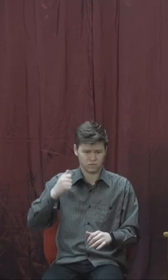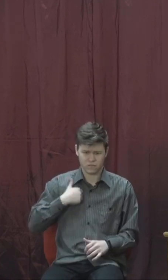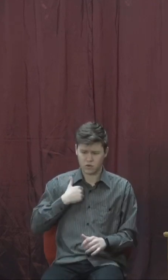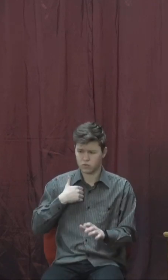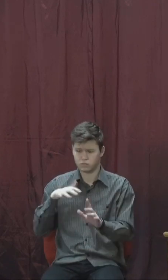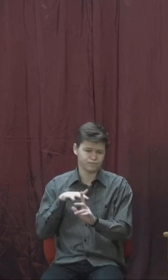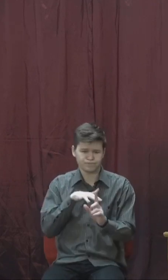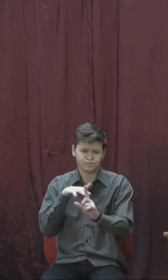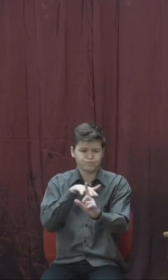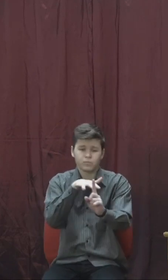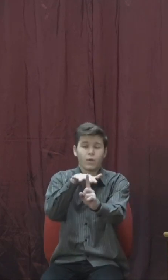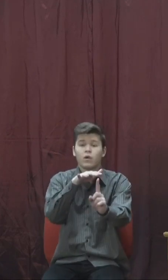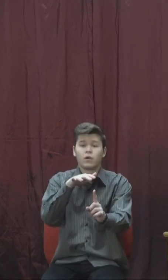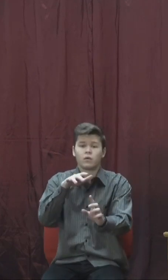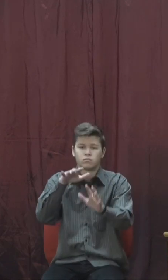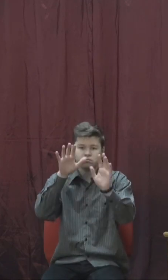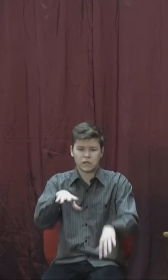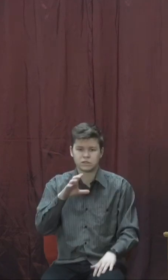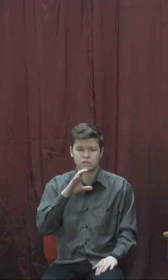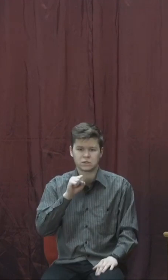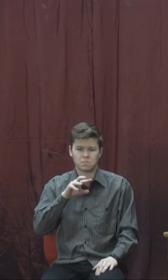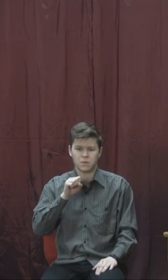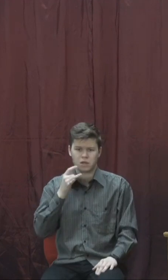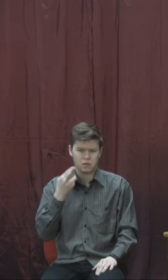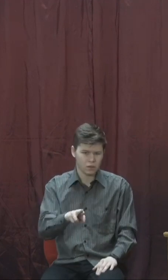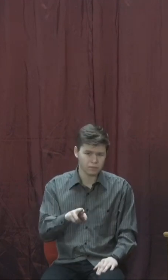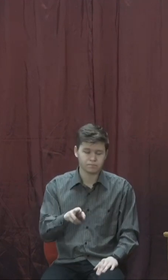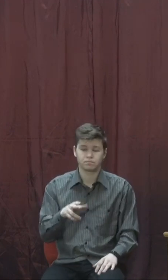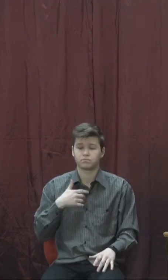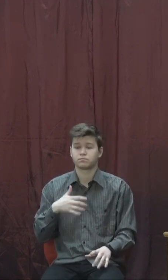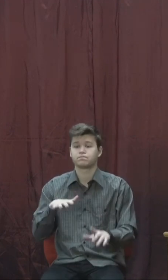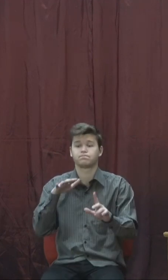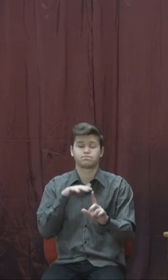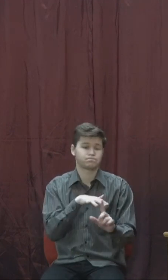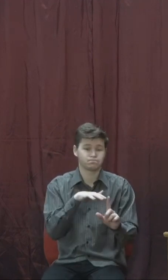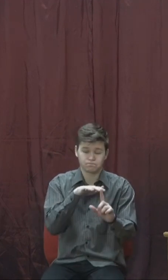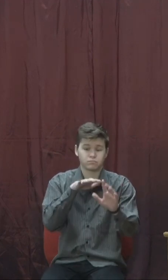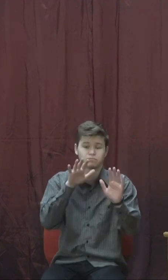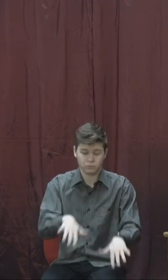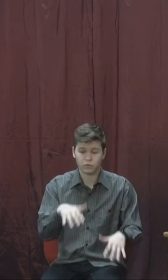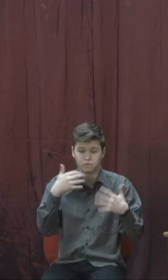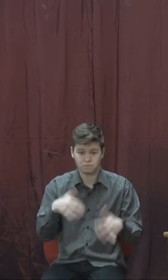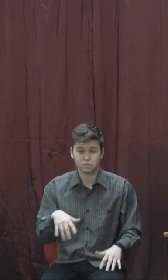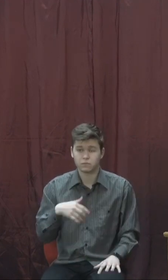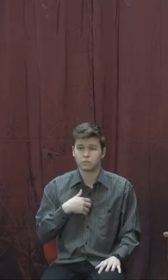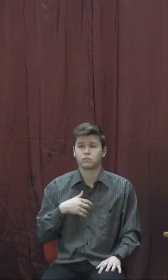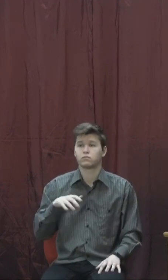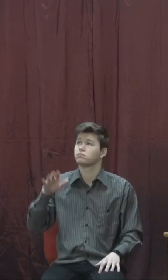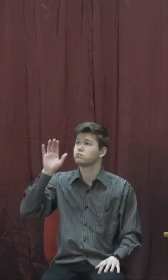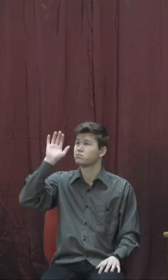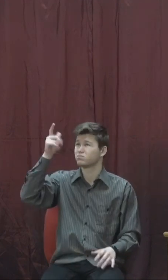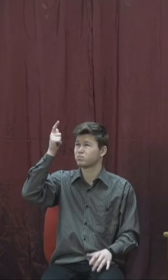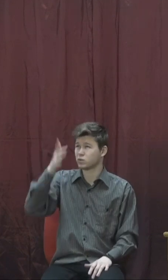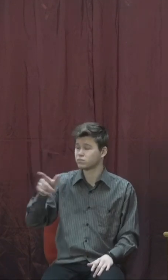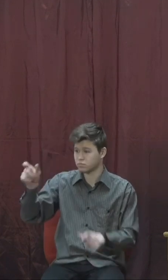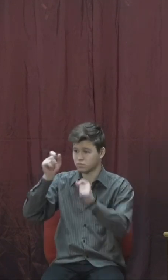завів їх у Самарію. І сталося, як прийшли вони до Самарії, то Єлисей сказав, Господи, відкрив оці очі,